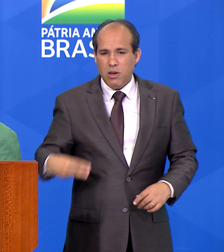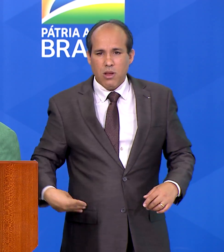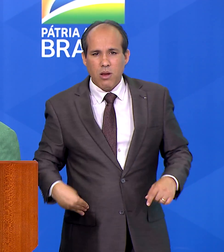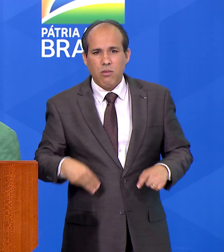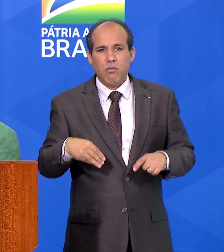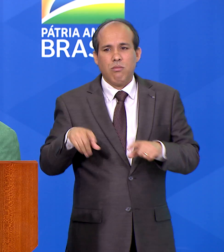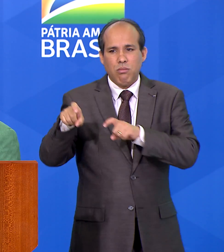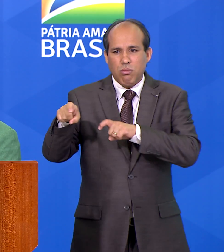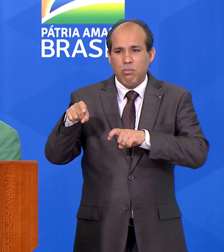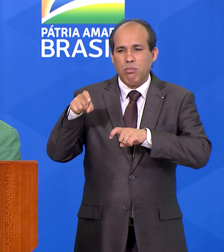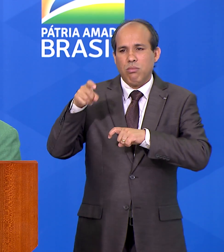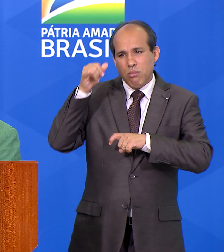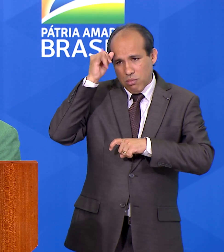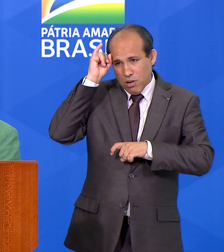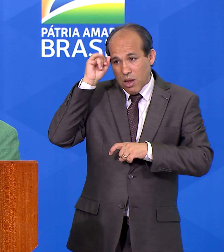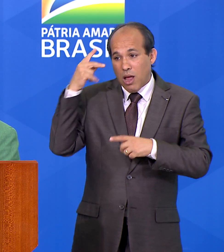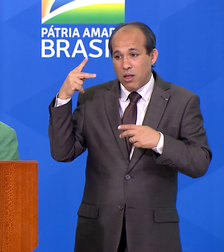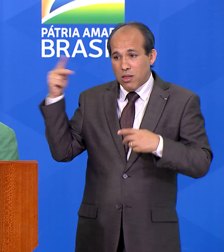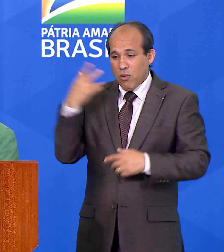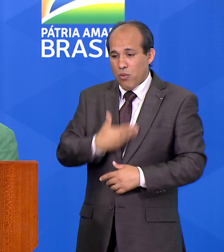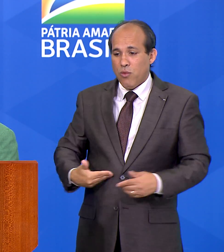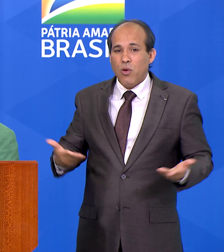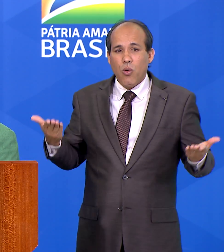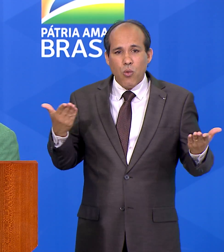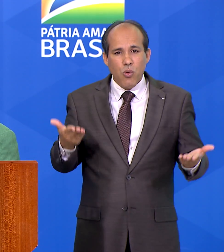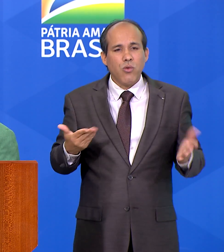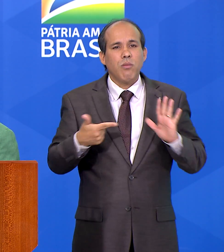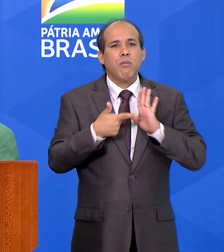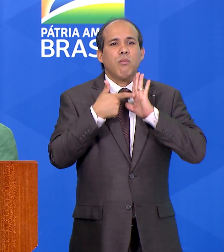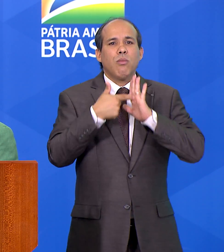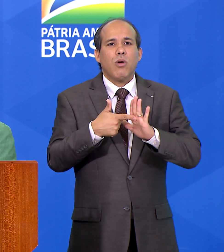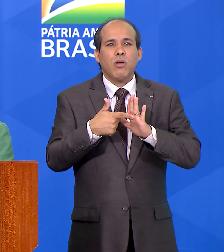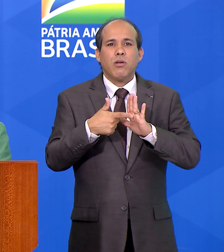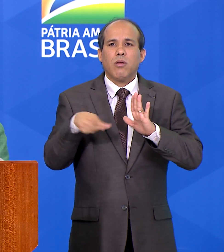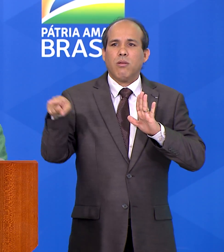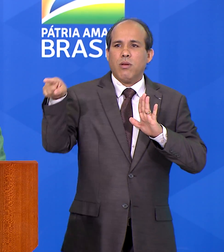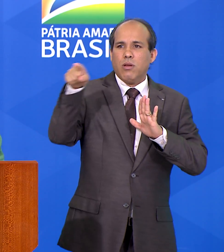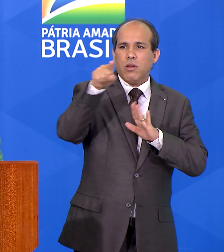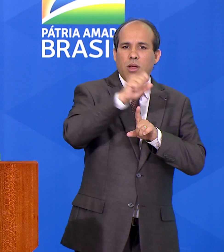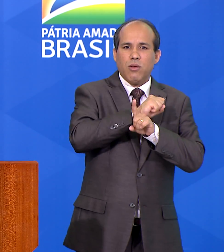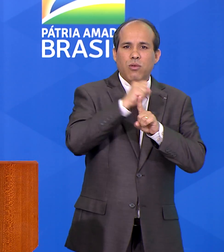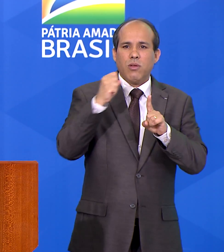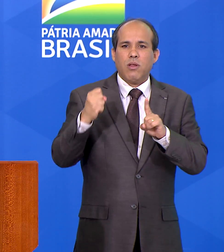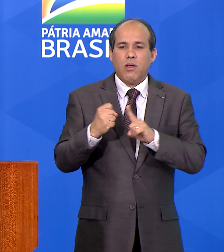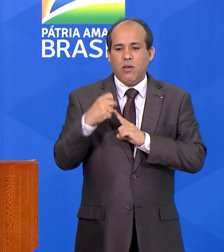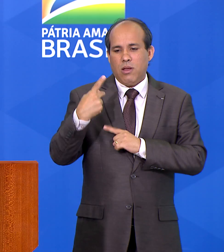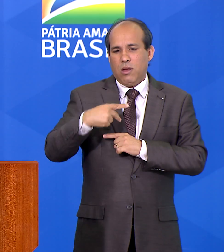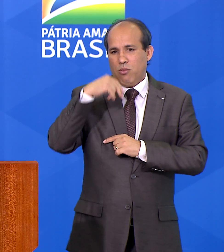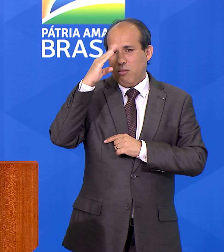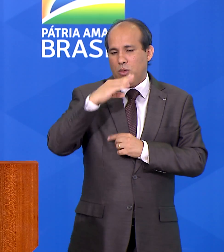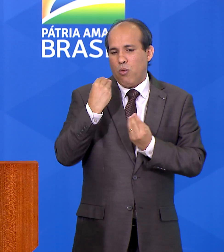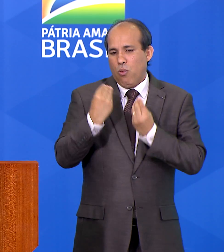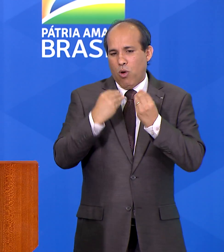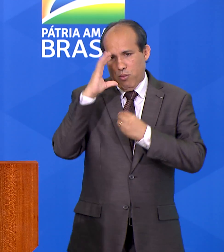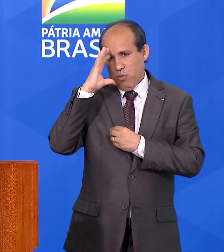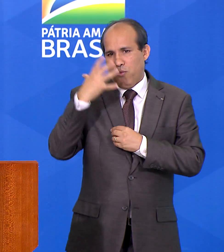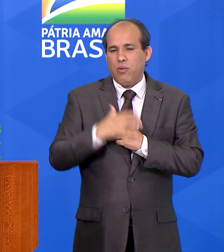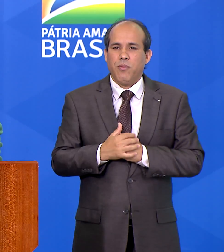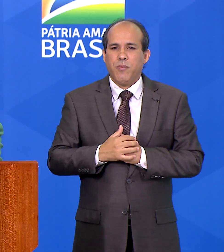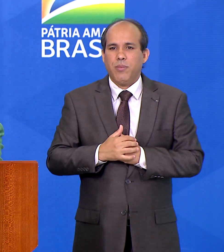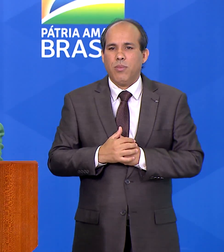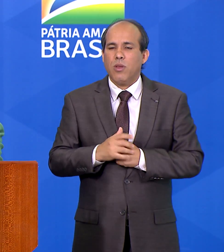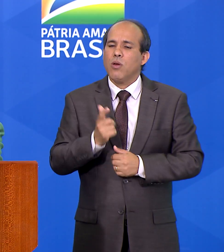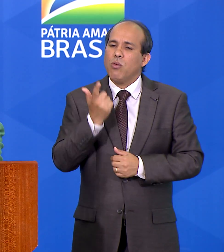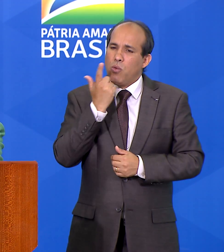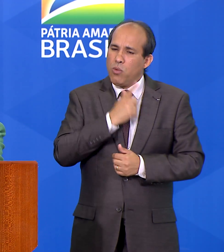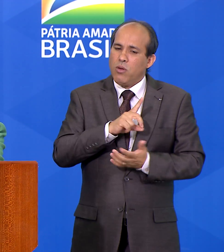governo, hoje, coloca à disposição da sociedade brasileira. Tenho confiança